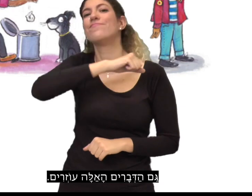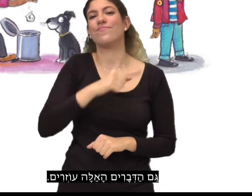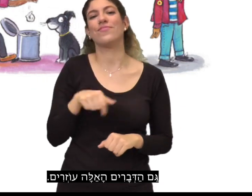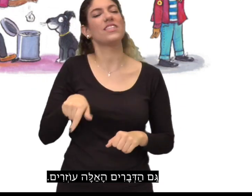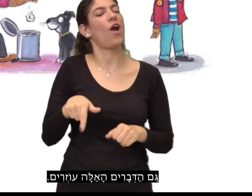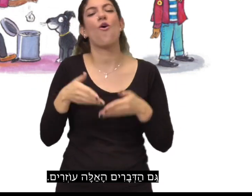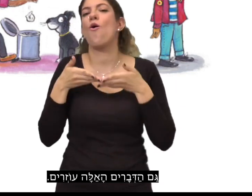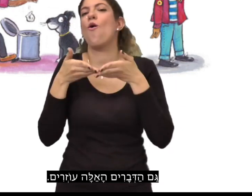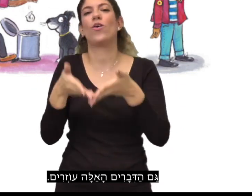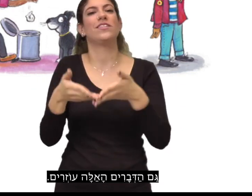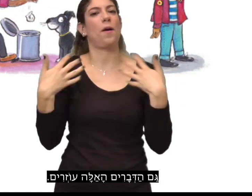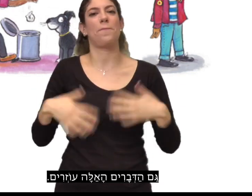גם הדברים האלה עוזרים.